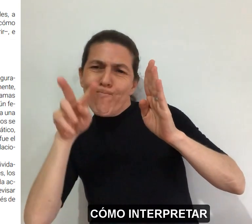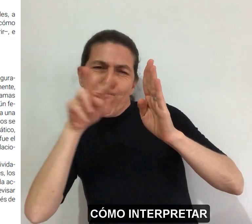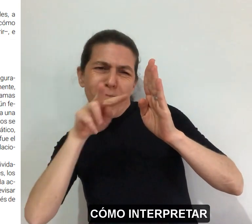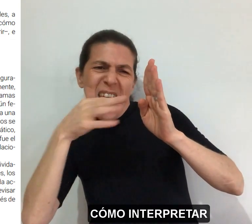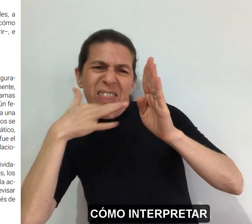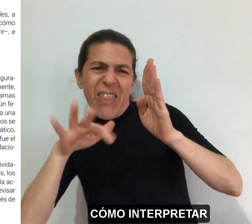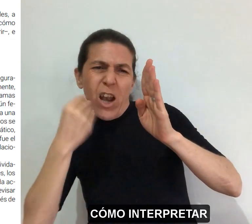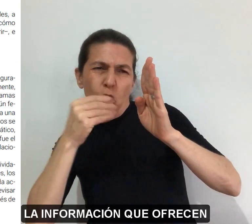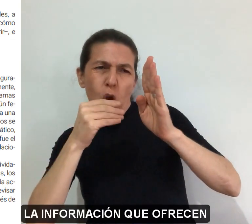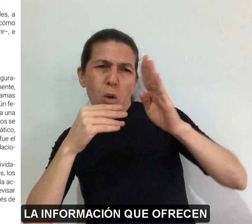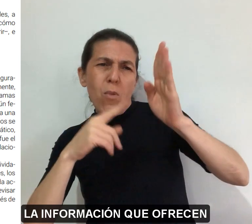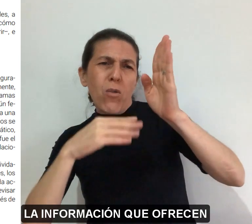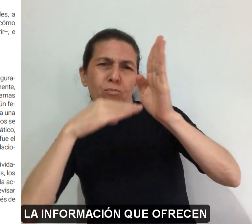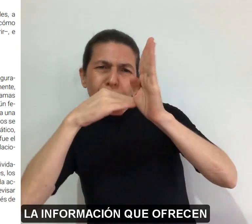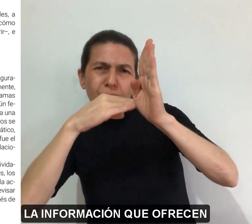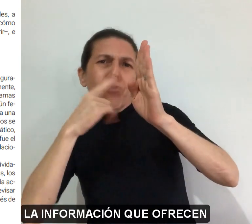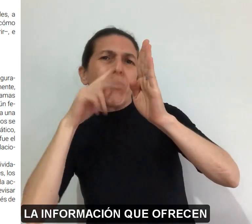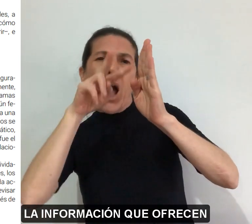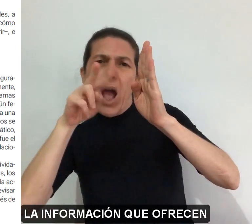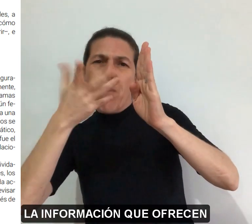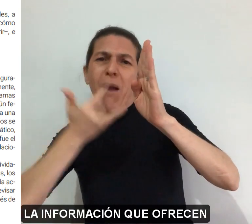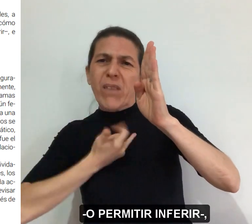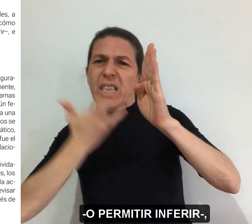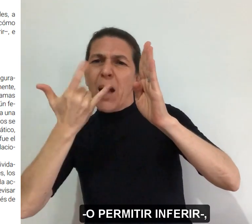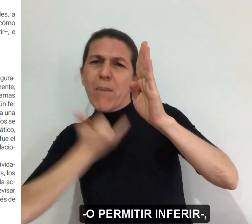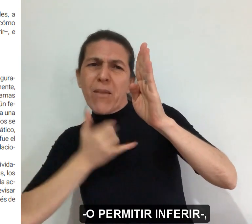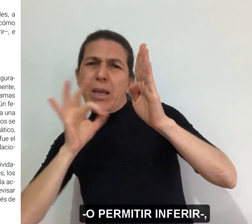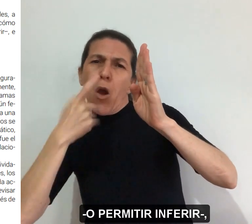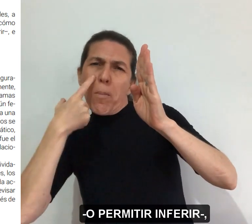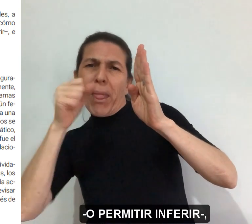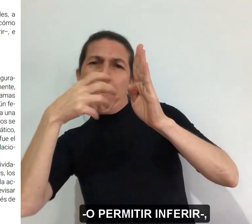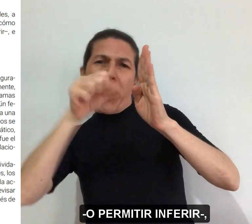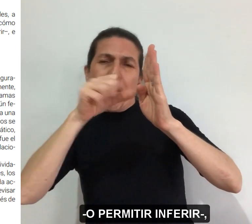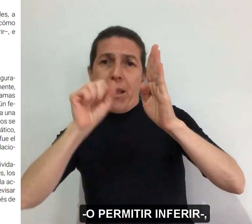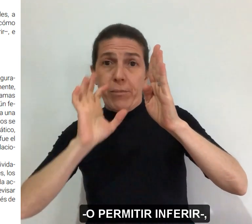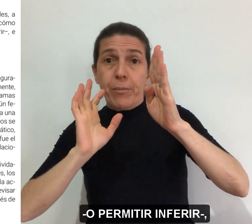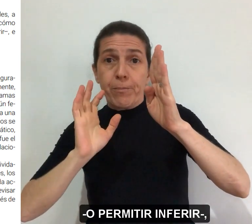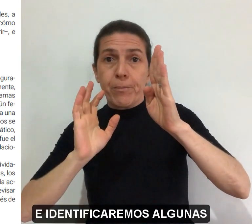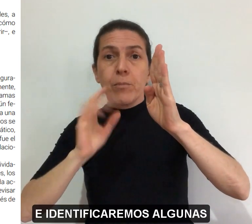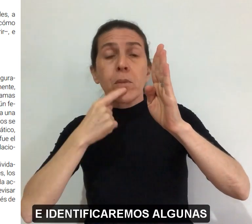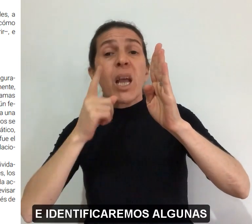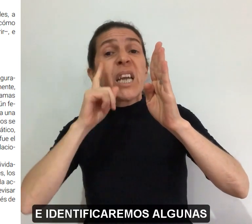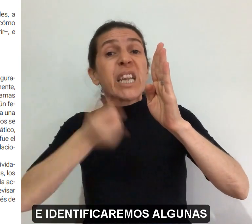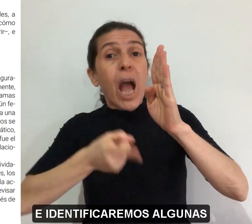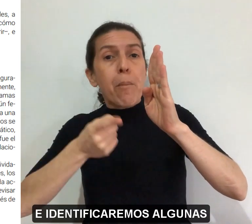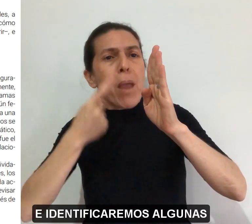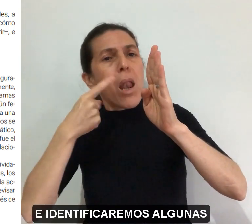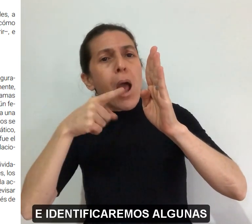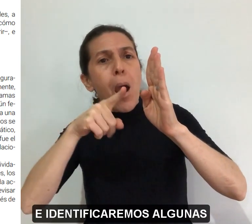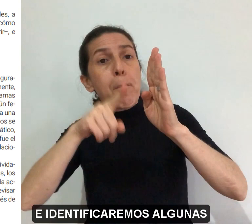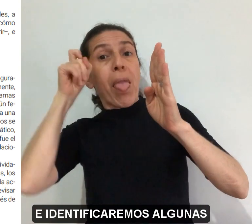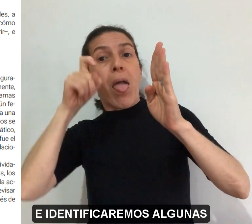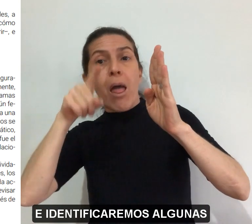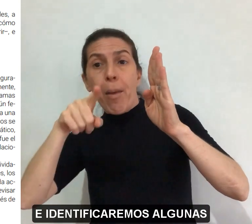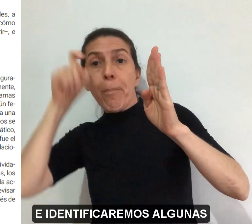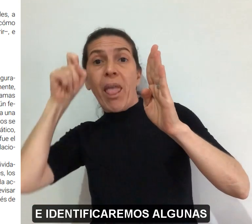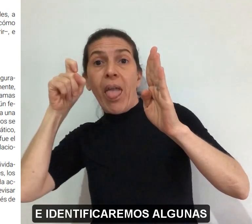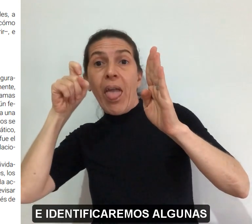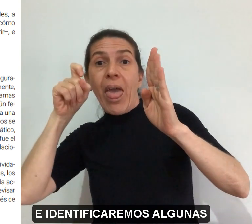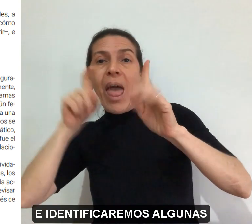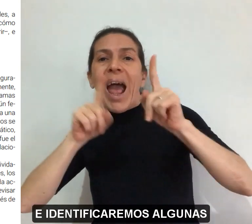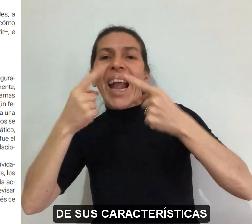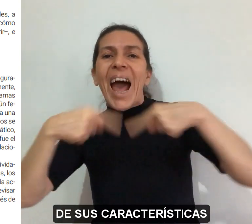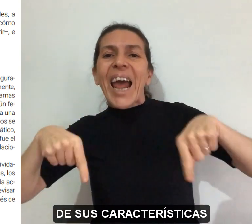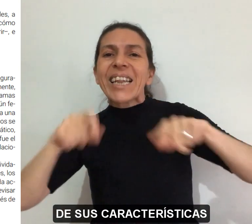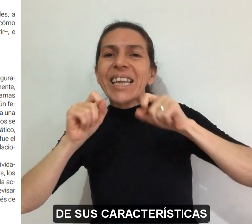cómo interpretar la información que ofrecen o permitir inferir. E identificaremos